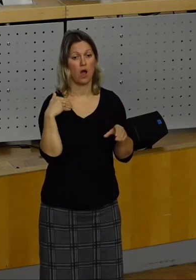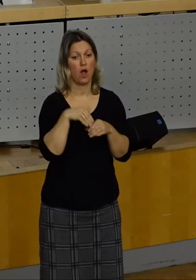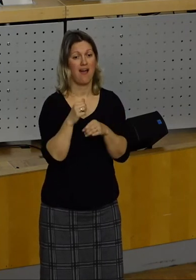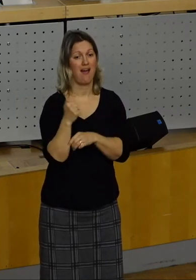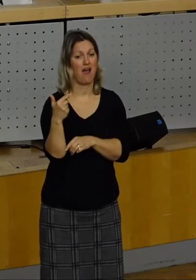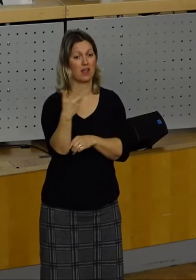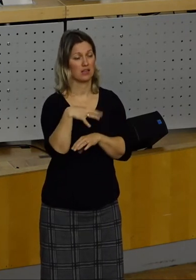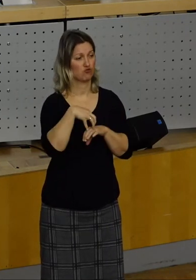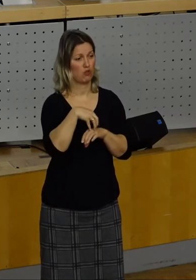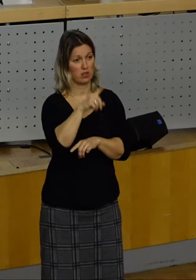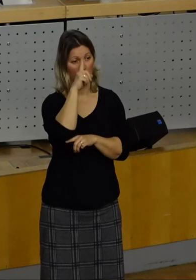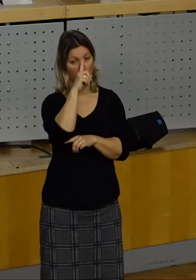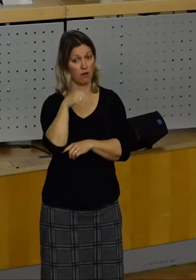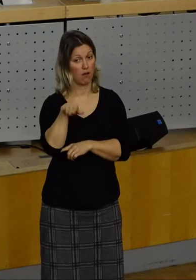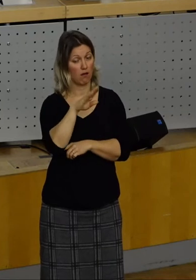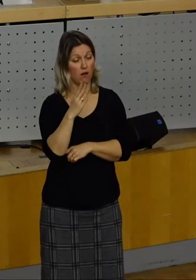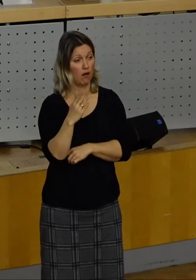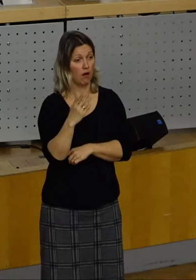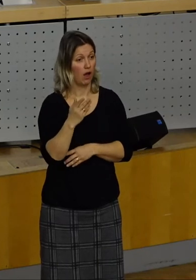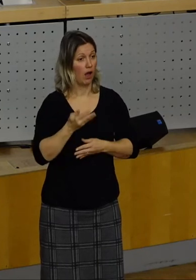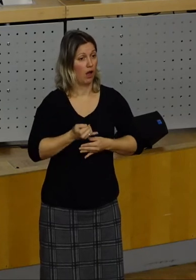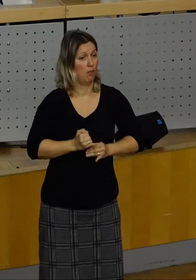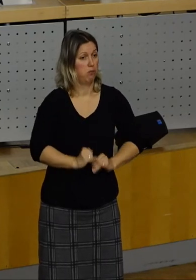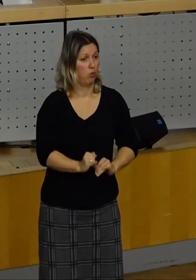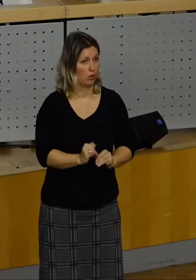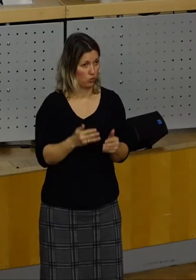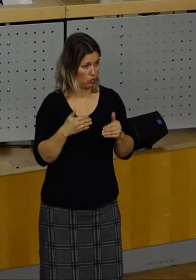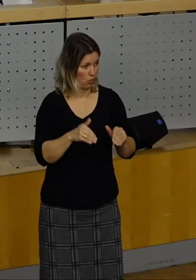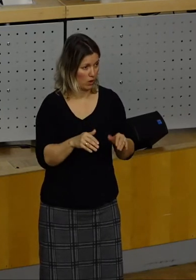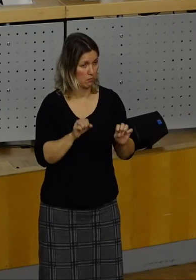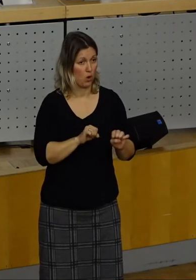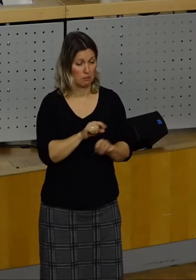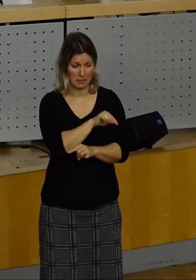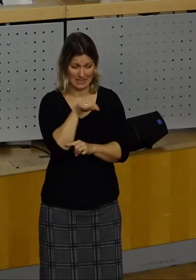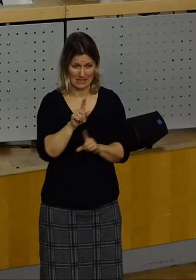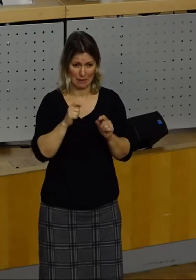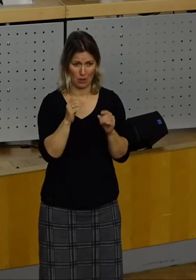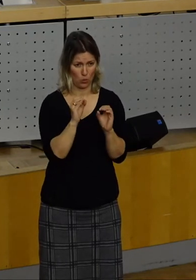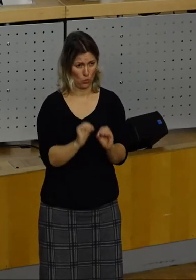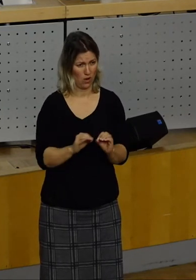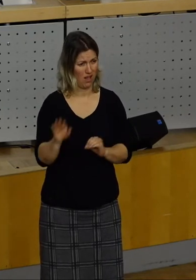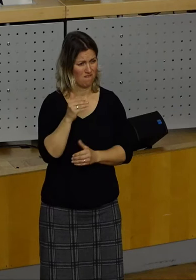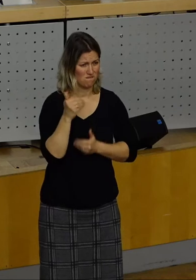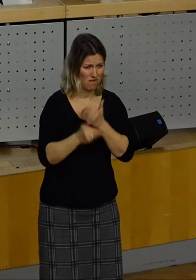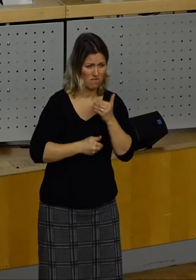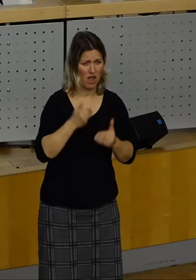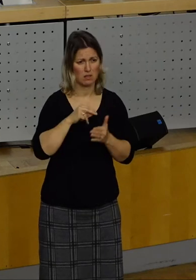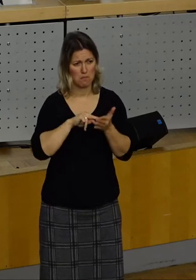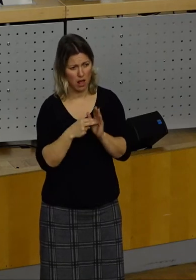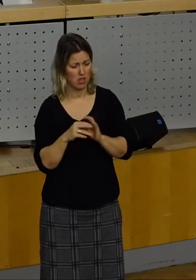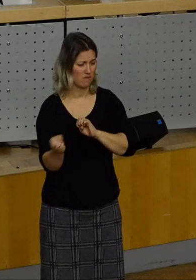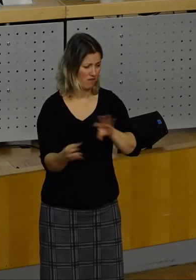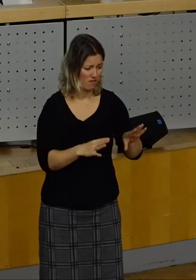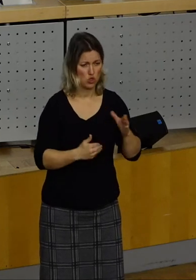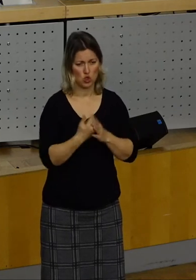Stadträten noch nicht einmal gelebt, wahrscheinlich. Ergebnis 0. Sie kennen diese ganze Verfahren, Planen, Verwerfen, neue